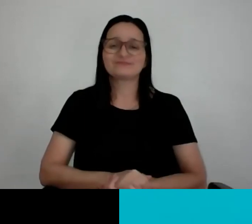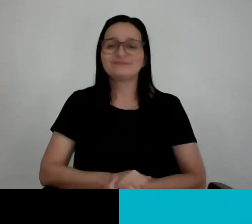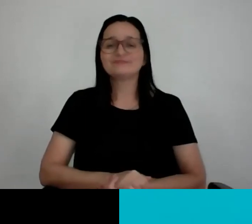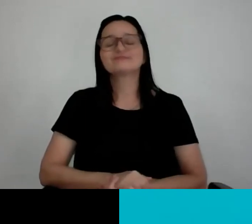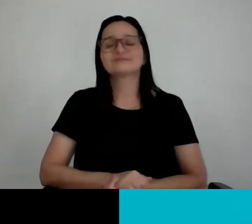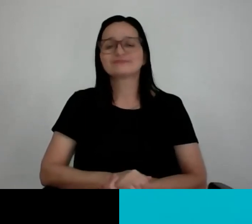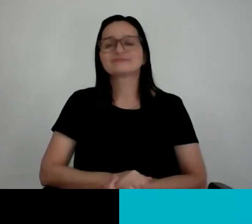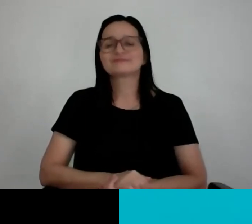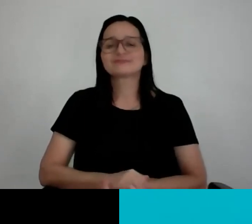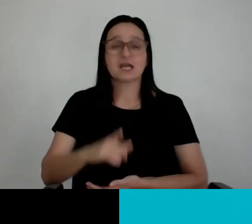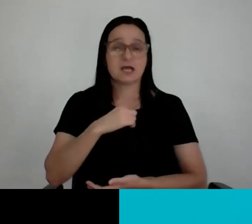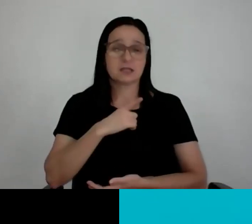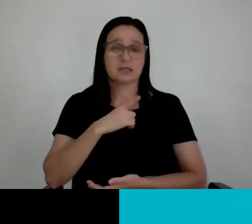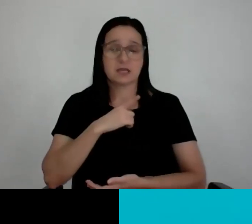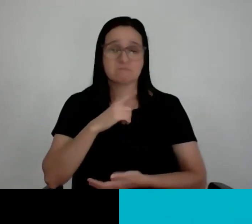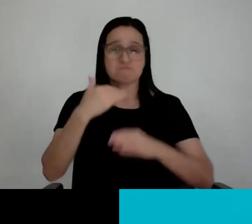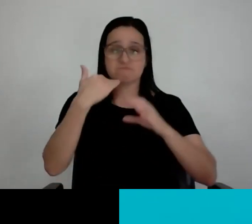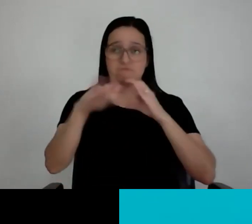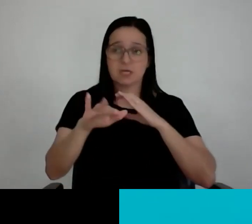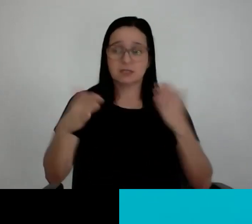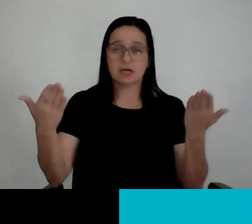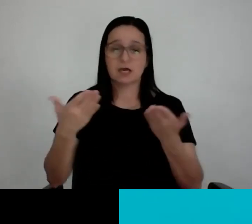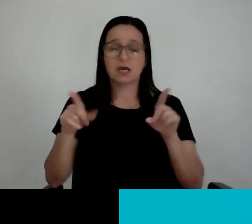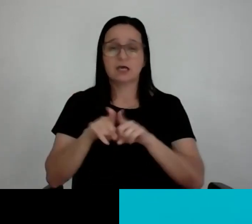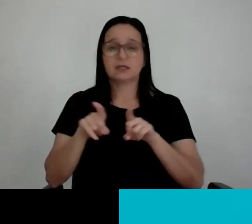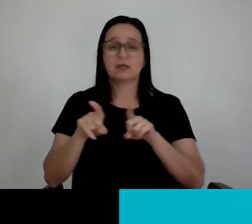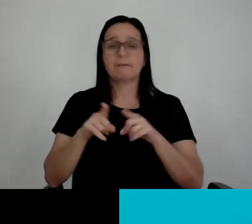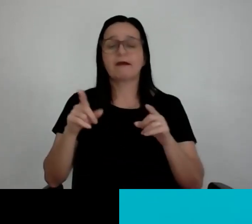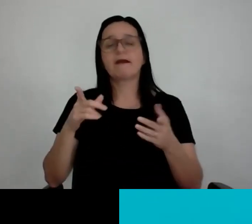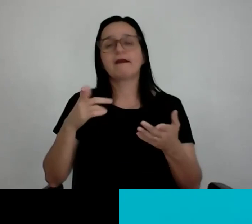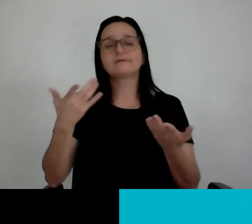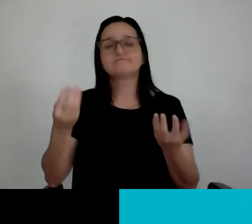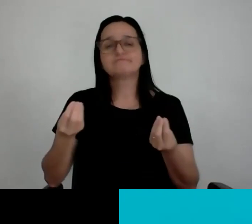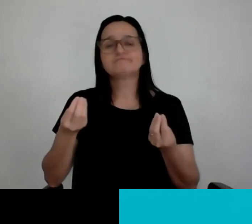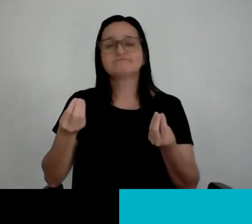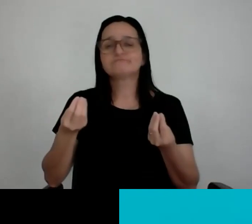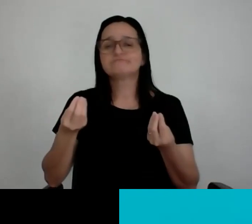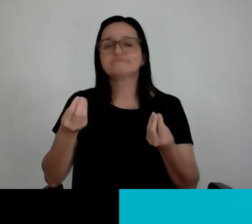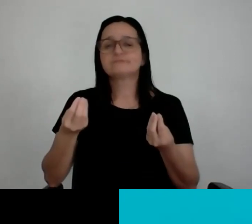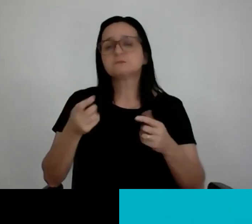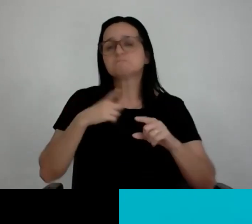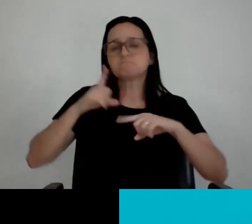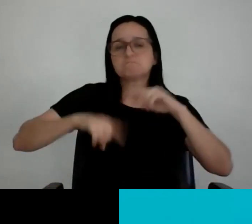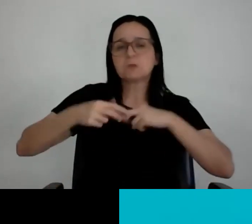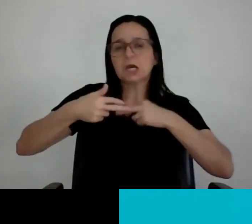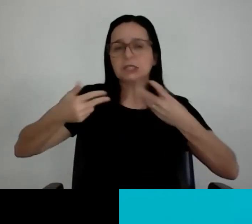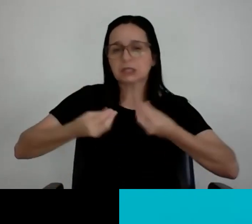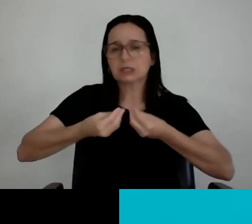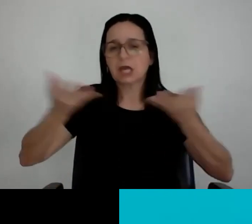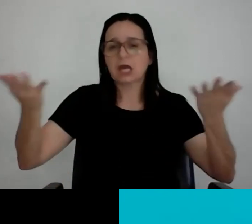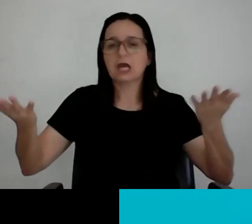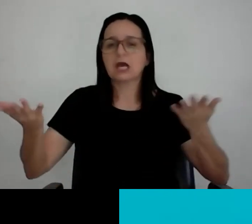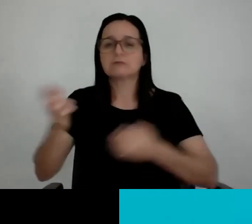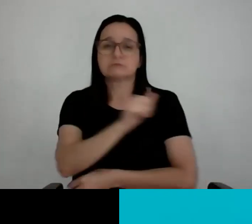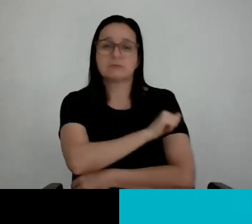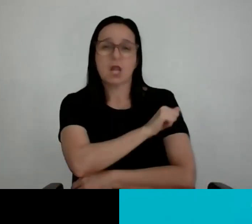A Carla pode mandar para você, a gente tem um compacto nosso, tem um compacto, pode mandar, distribuir para os alunos, ou seja,